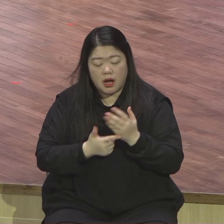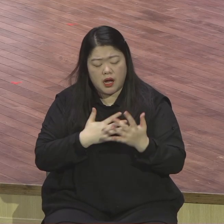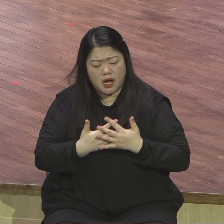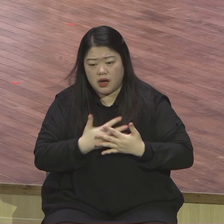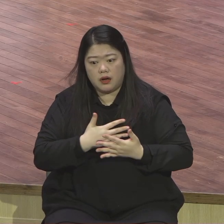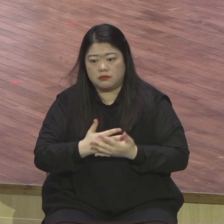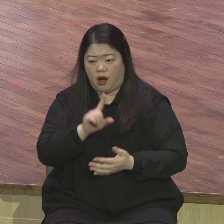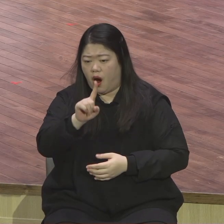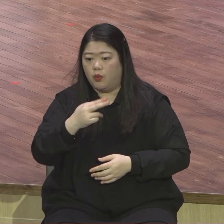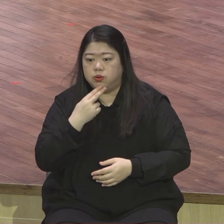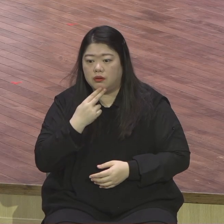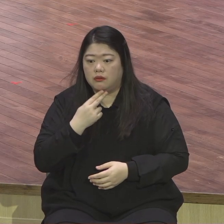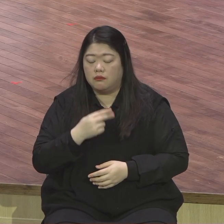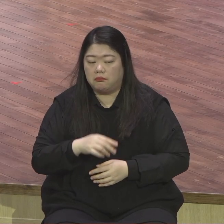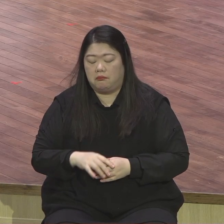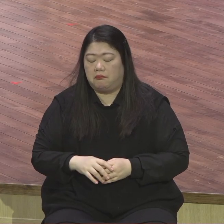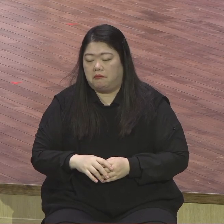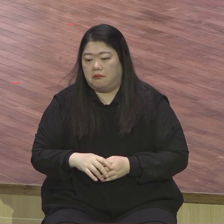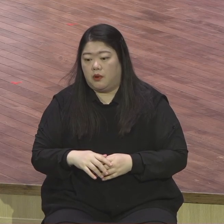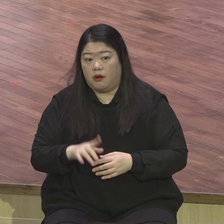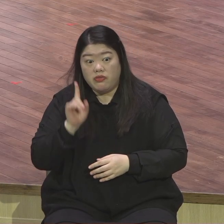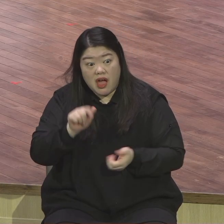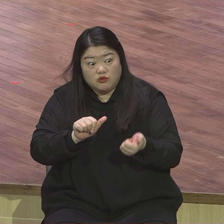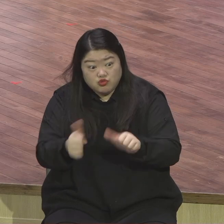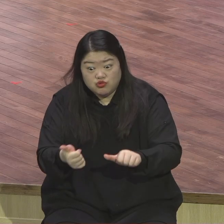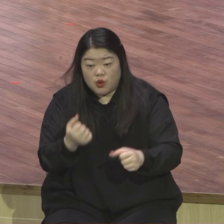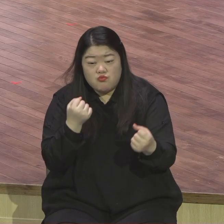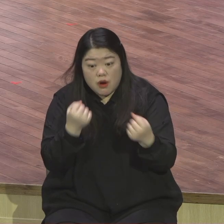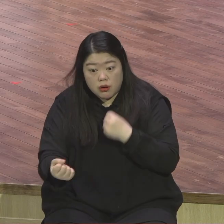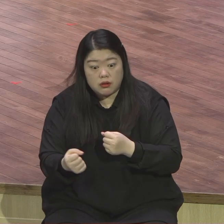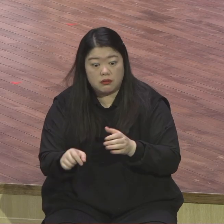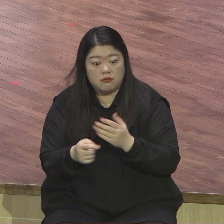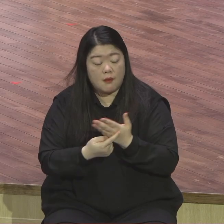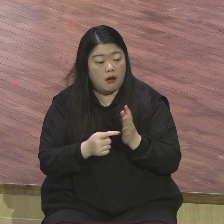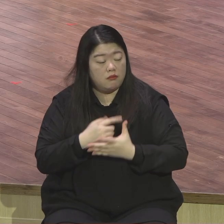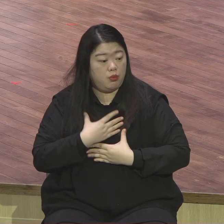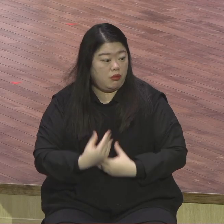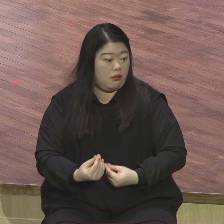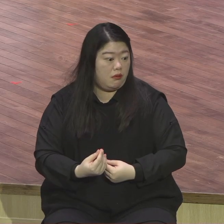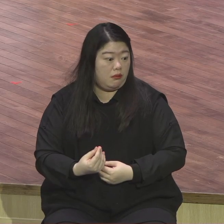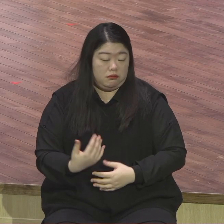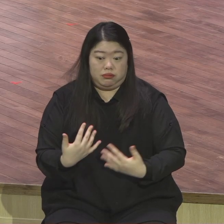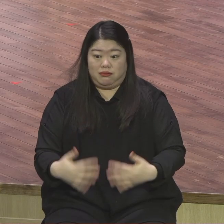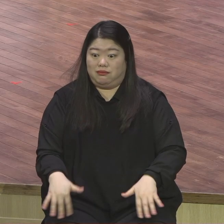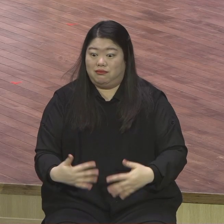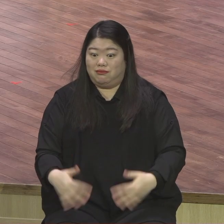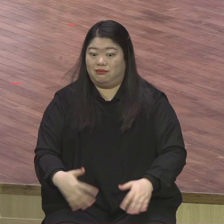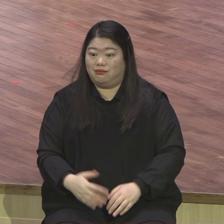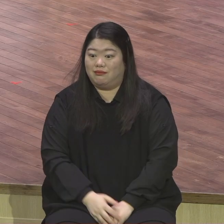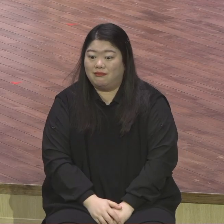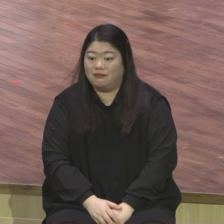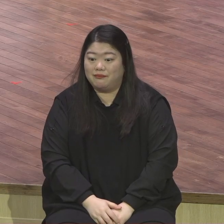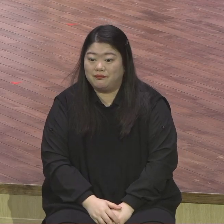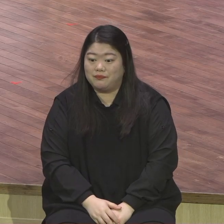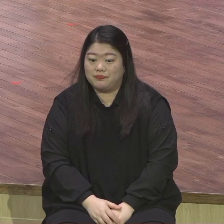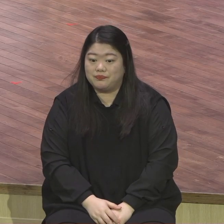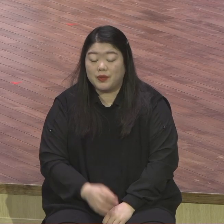21절에 강조하고 있듯이 우리들도 예수님이 가졌던 영광의 몸의 형체로